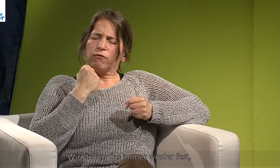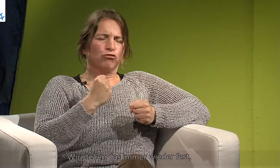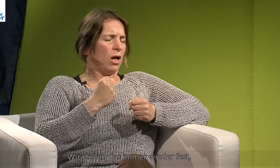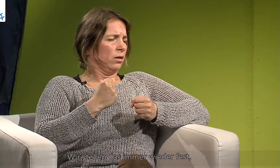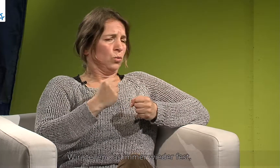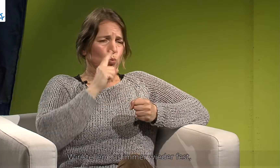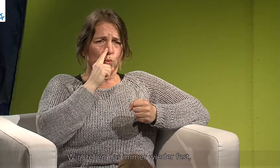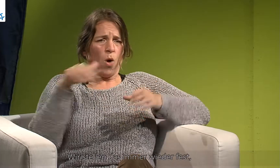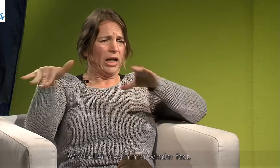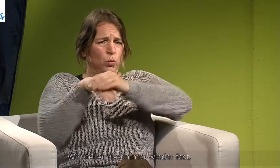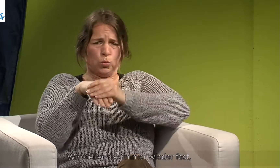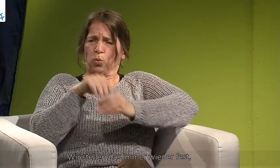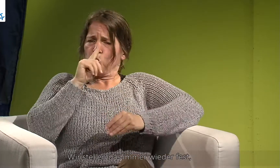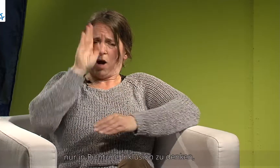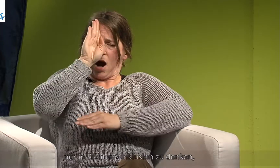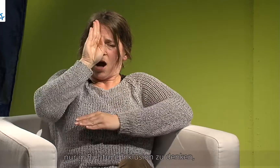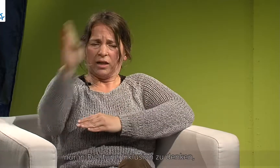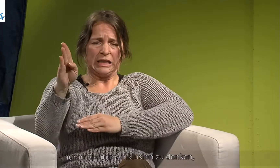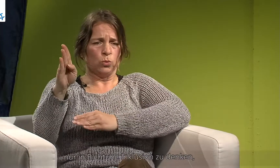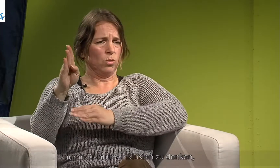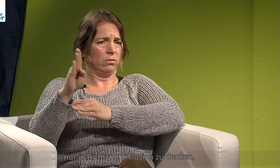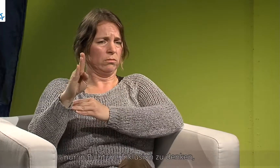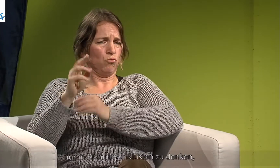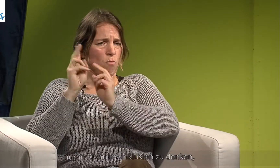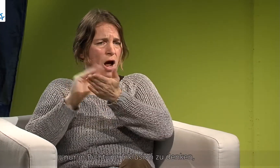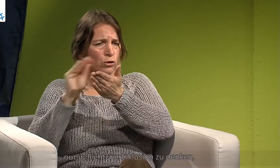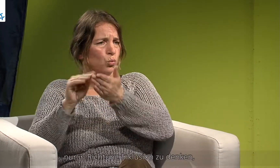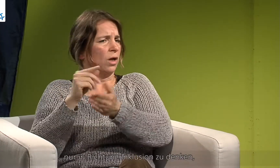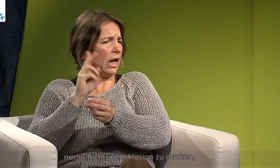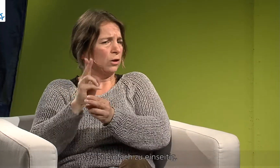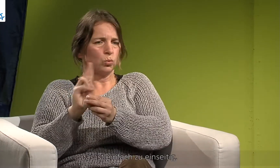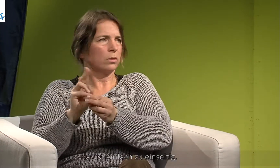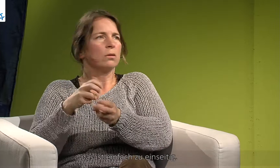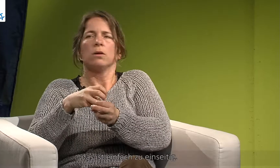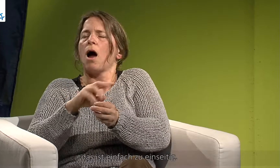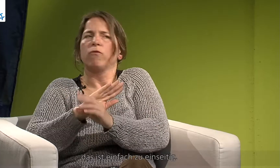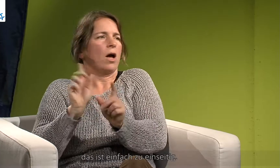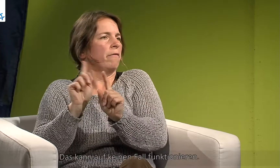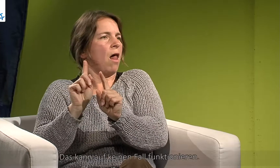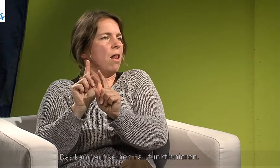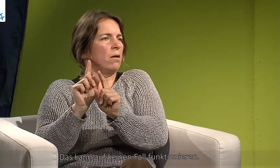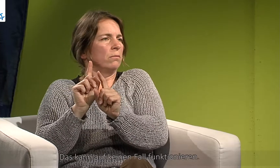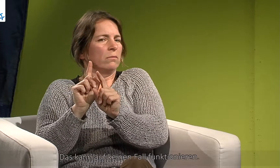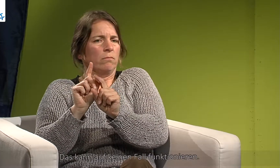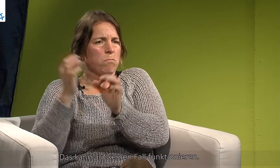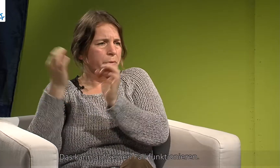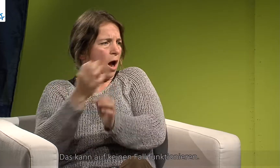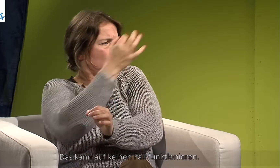Also wir stellen das immer wieder fest, also nur in Richtung Inklusion zu denken, das ist einfach zu einseitig. Das kann auf keinen Fall funktionieren. Es